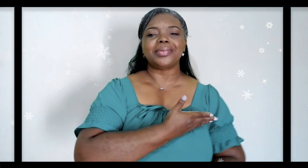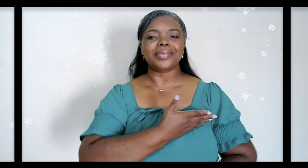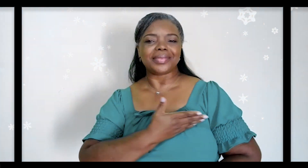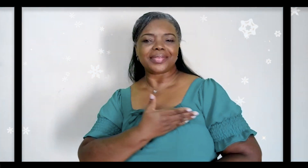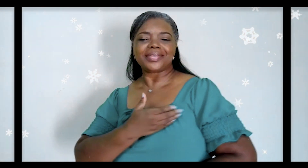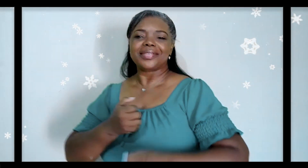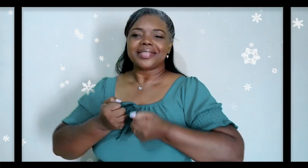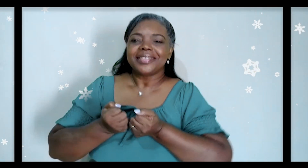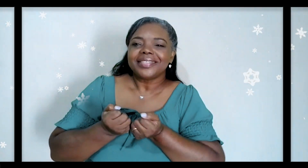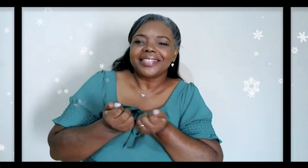que me dê amor